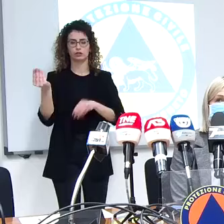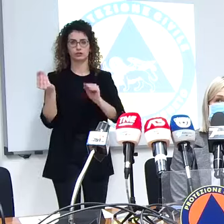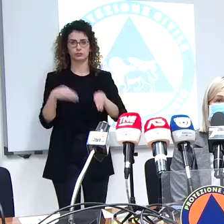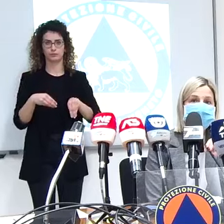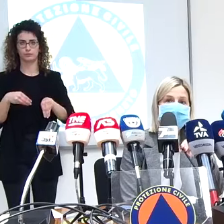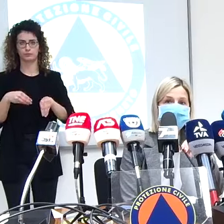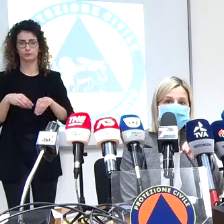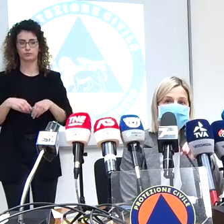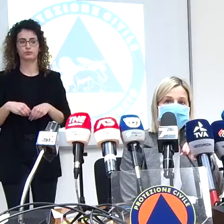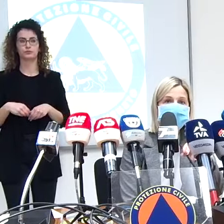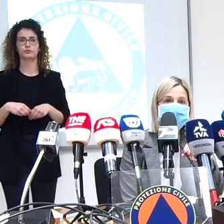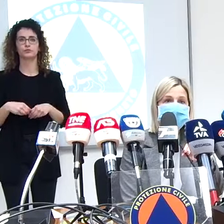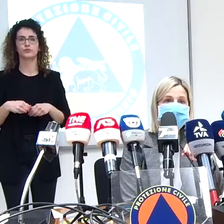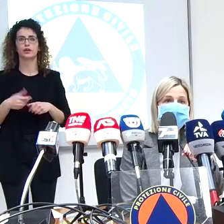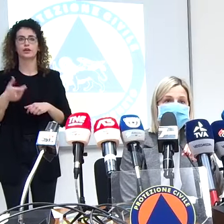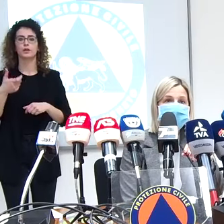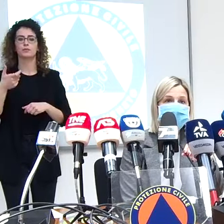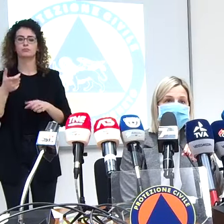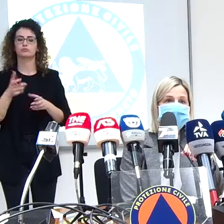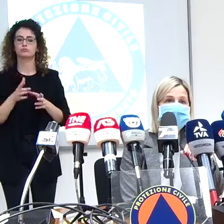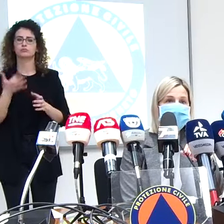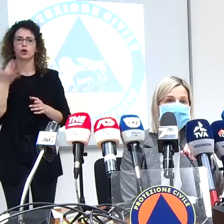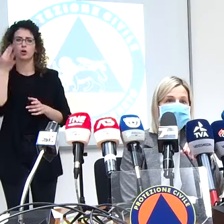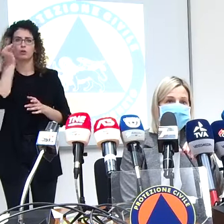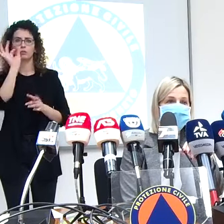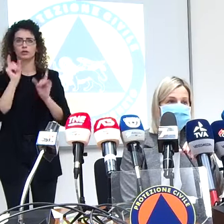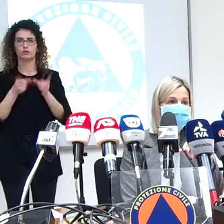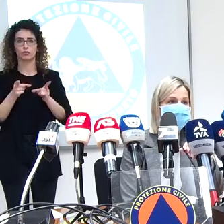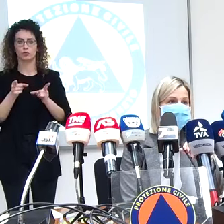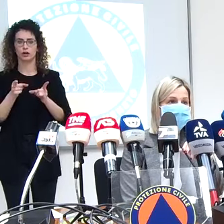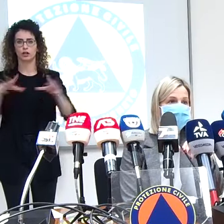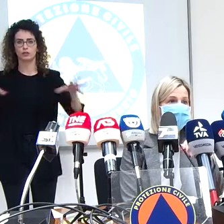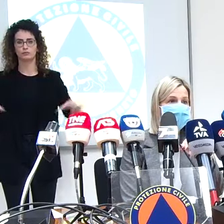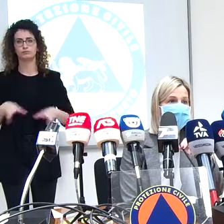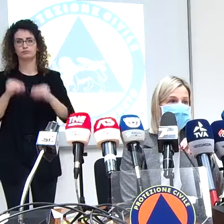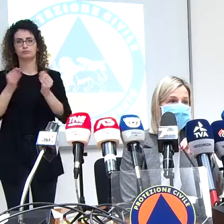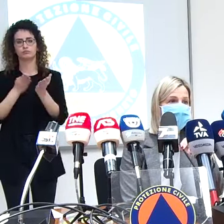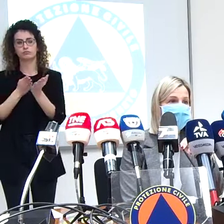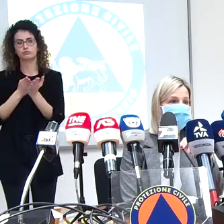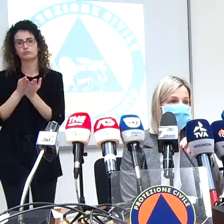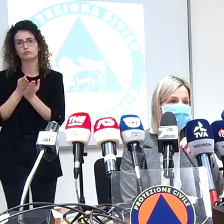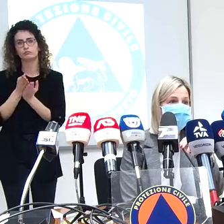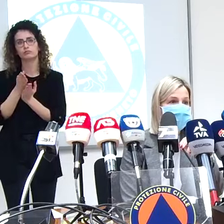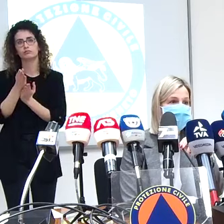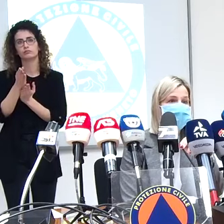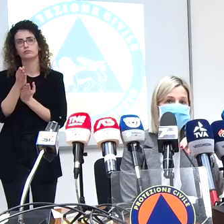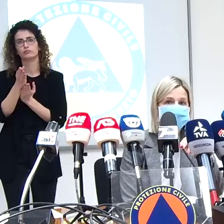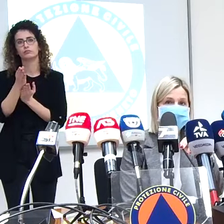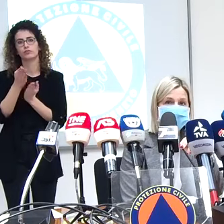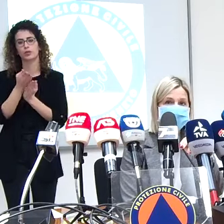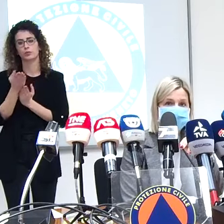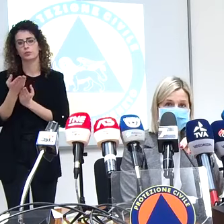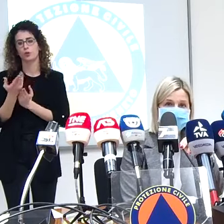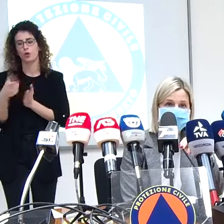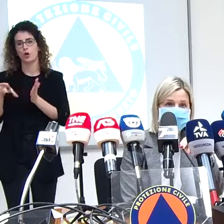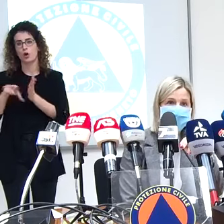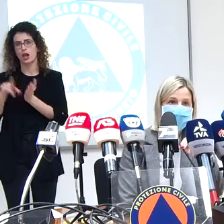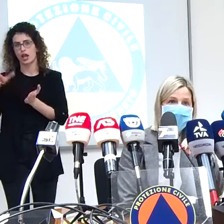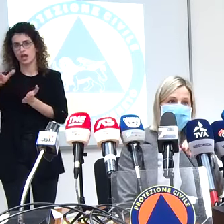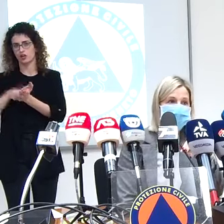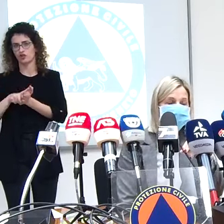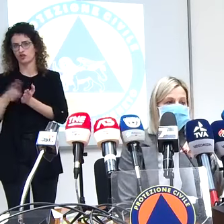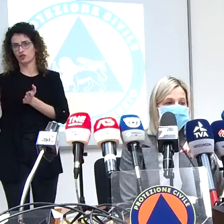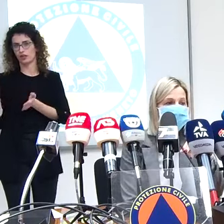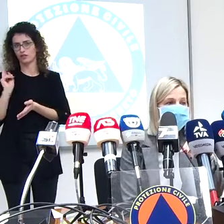confederali per iniziare il percorso per quanto riguarda la delibera che è stata approvata venerdì